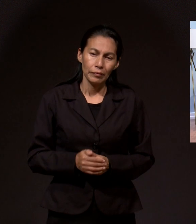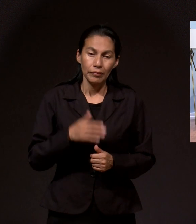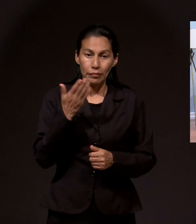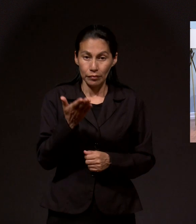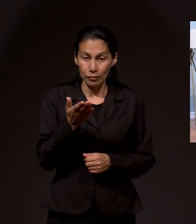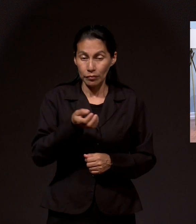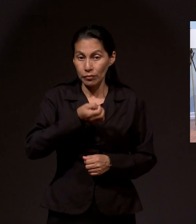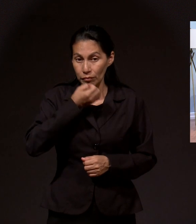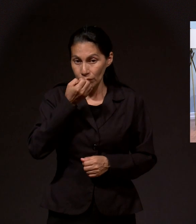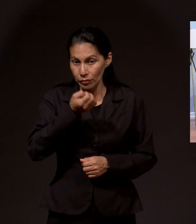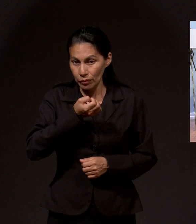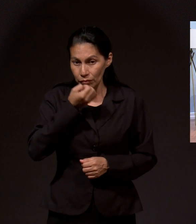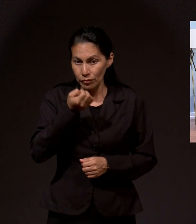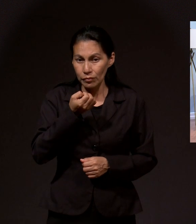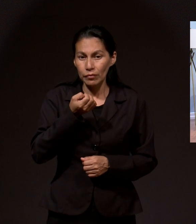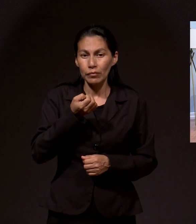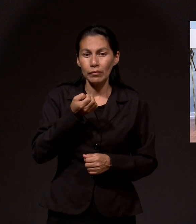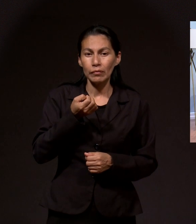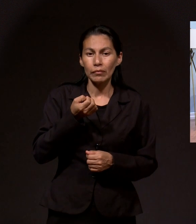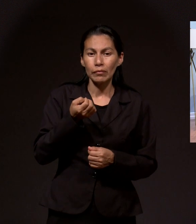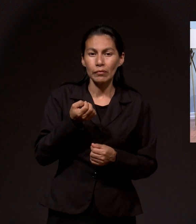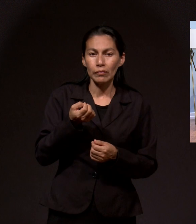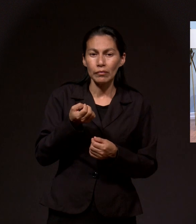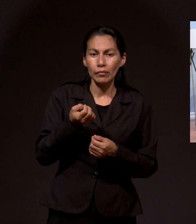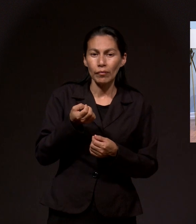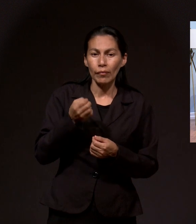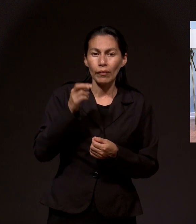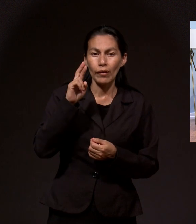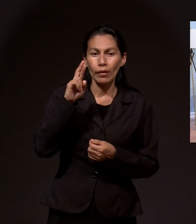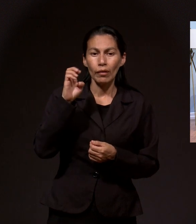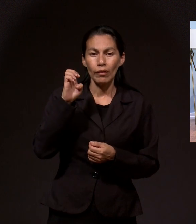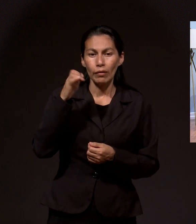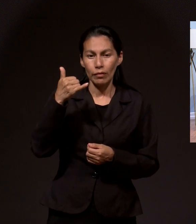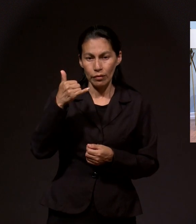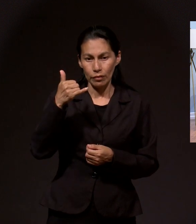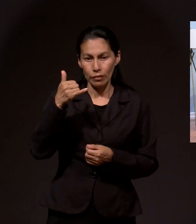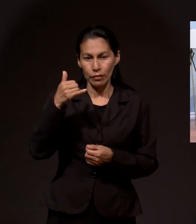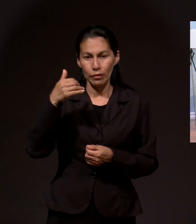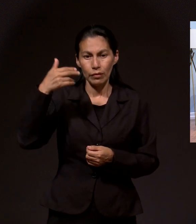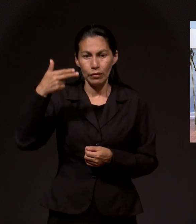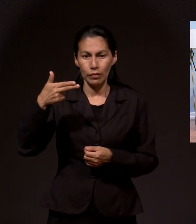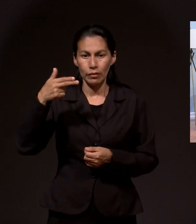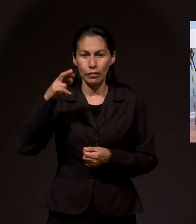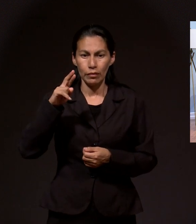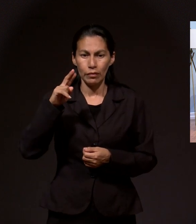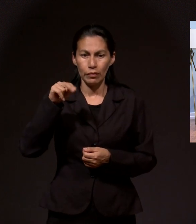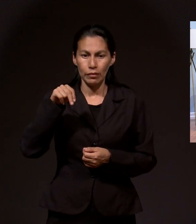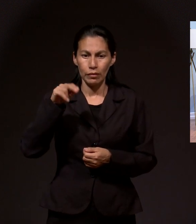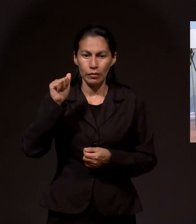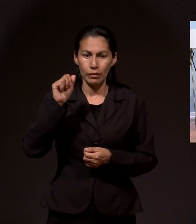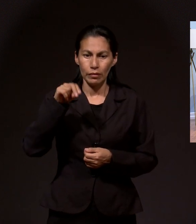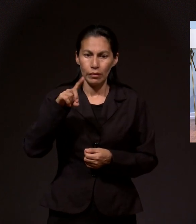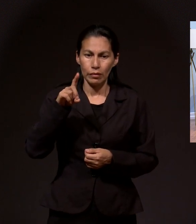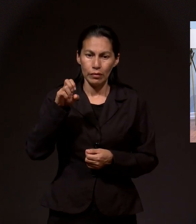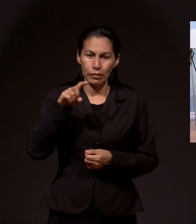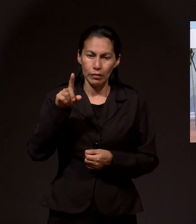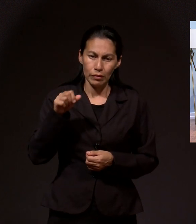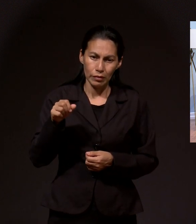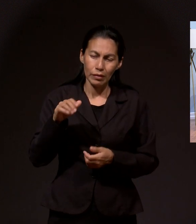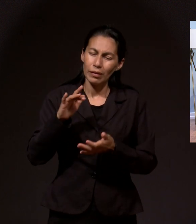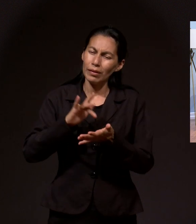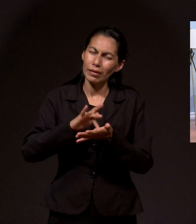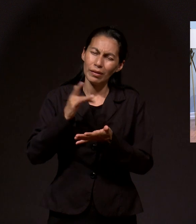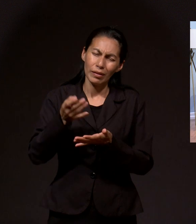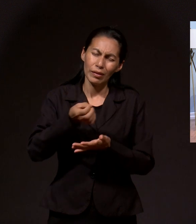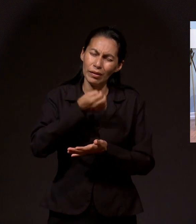siguientes pedidos de oración que nos han llegado recién. Rey Hernández. Buenas noches. Dice, gracias por